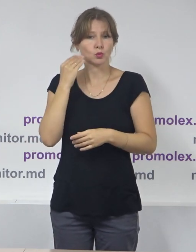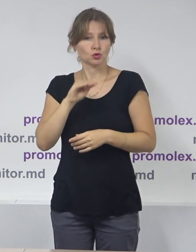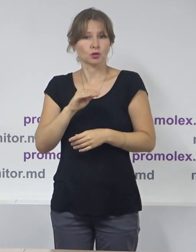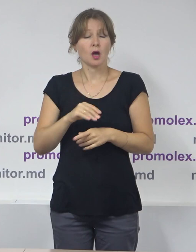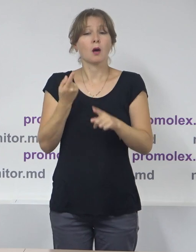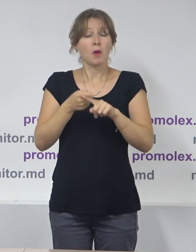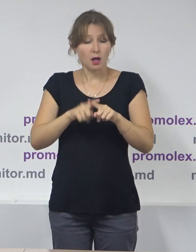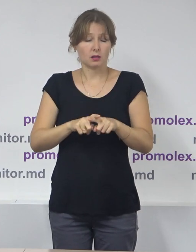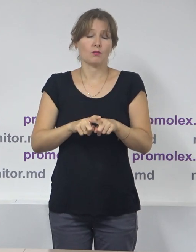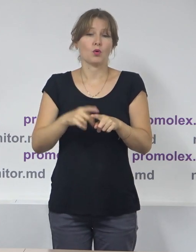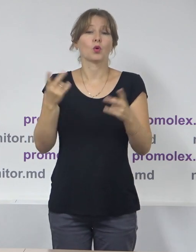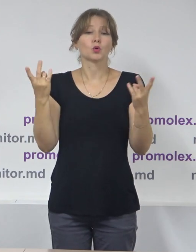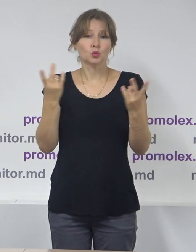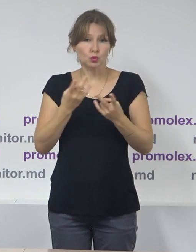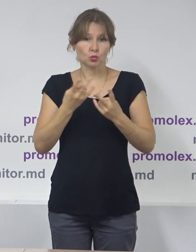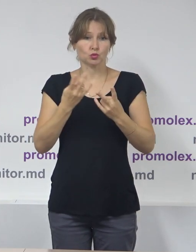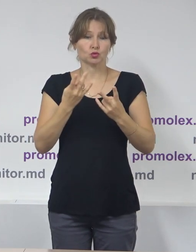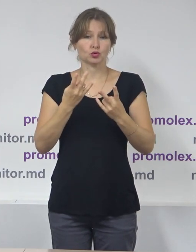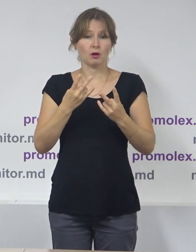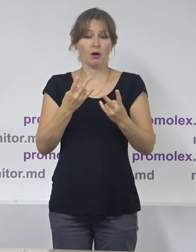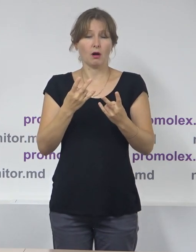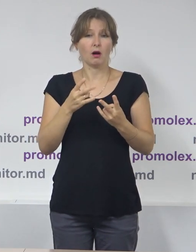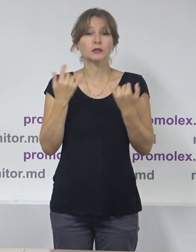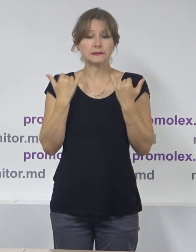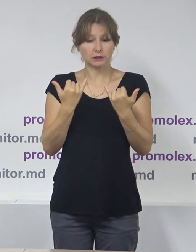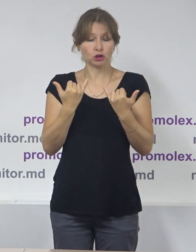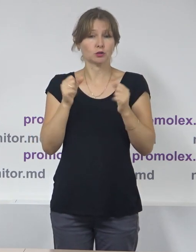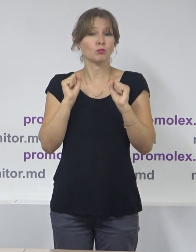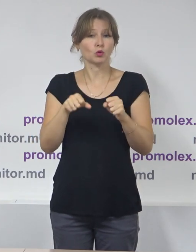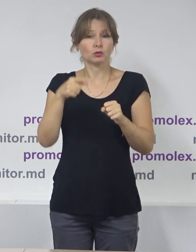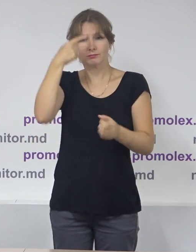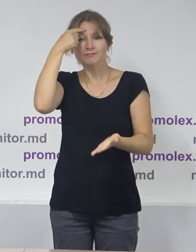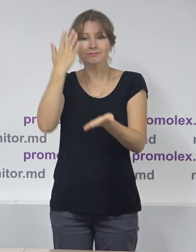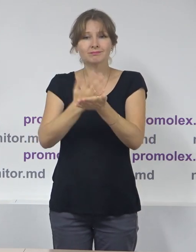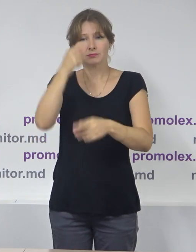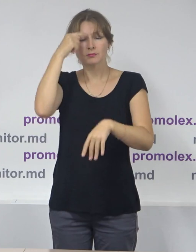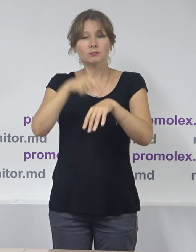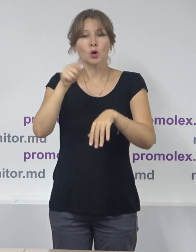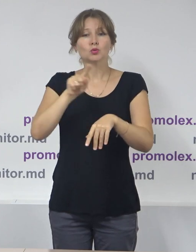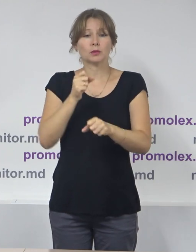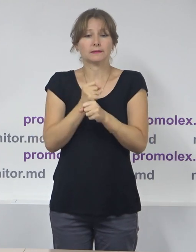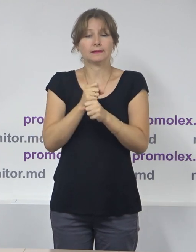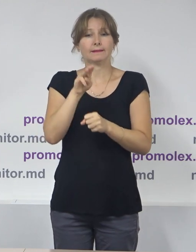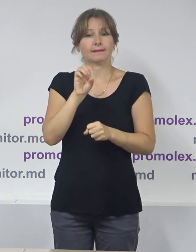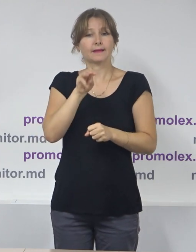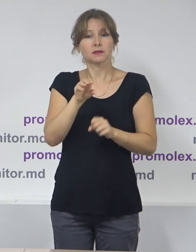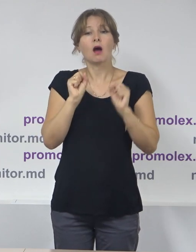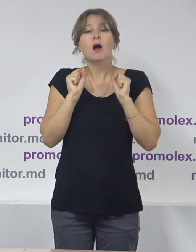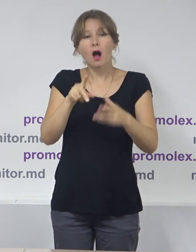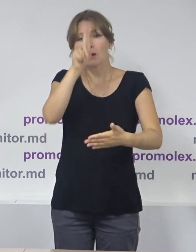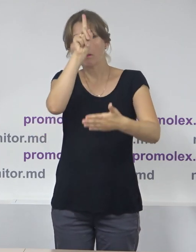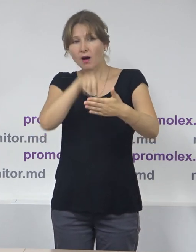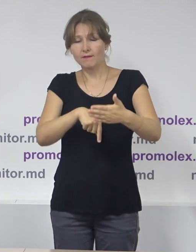considerăm că alegerile locale generale ar putea însemna inclusiv și un test de credibilitate, sau